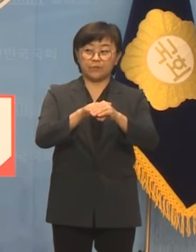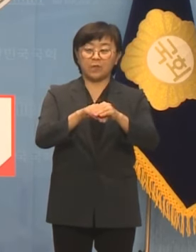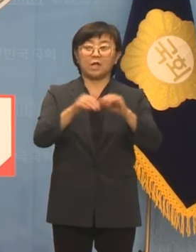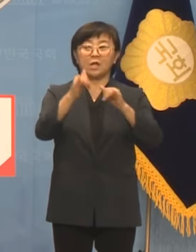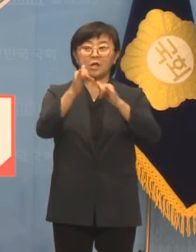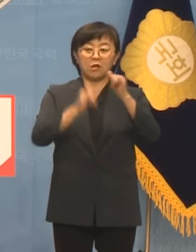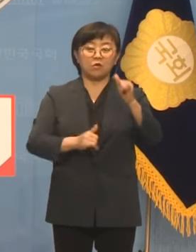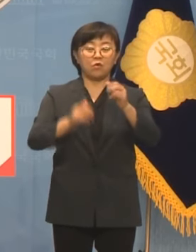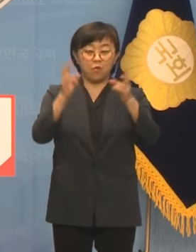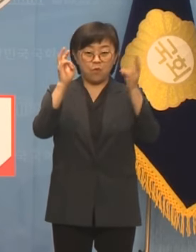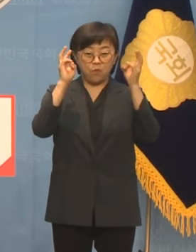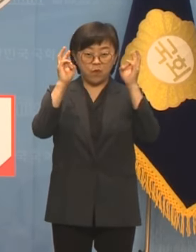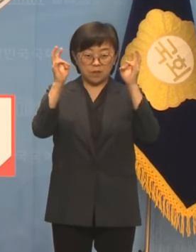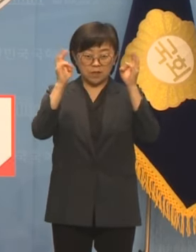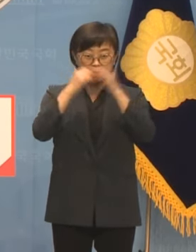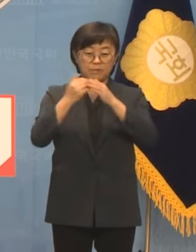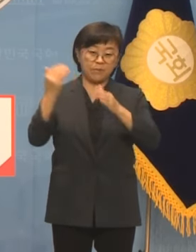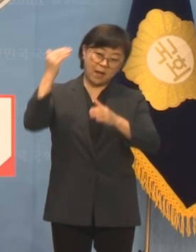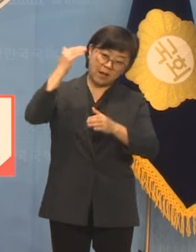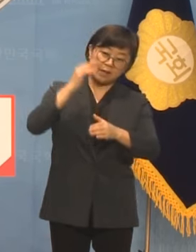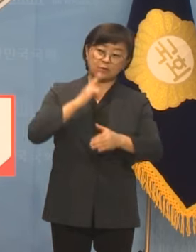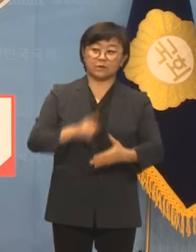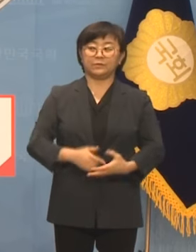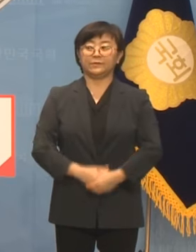기업의 발목을 잡고 있다고 생각합니다.